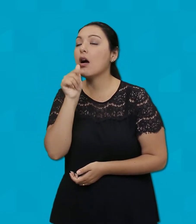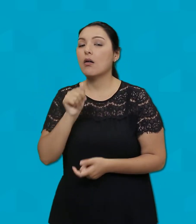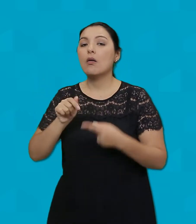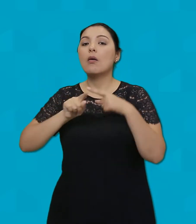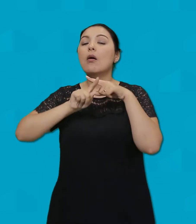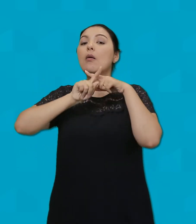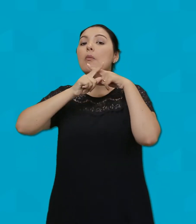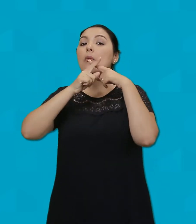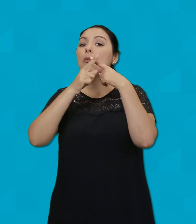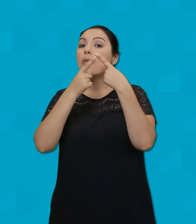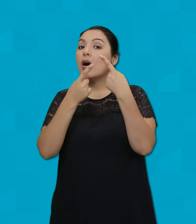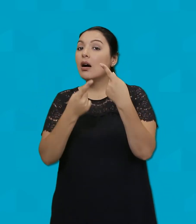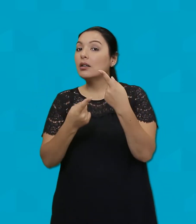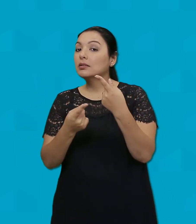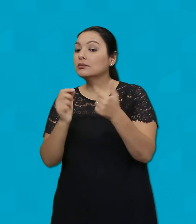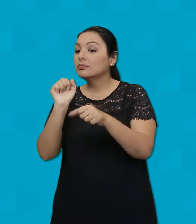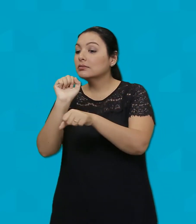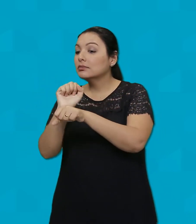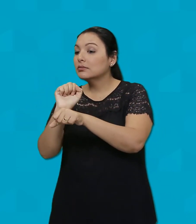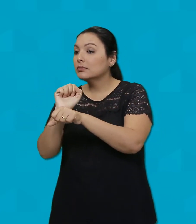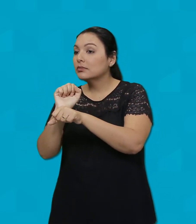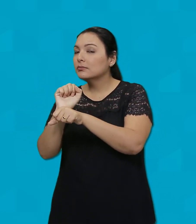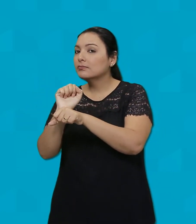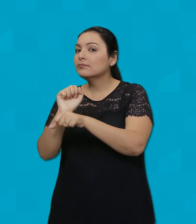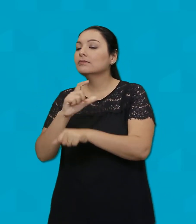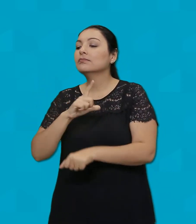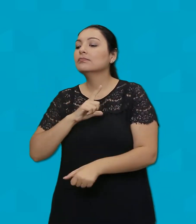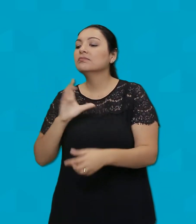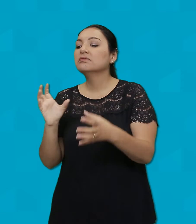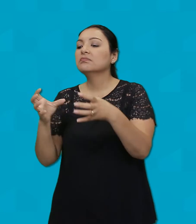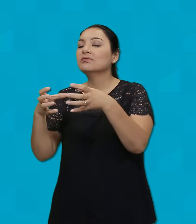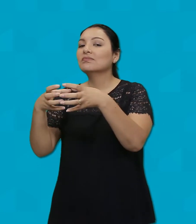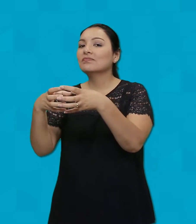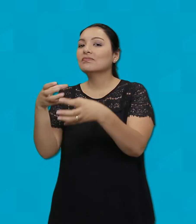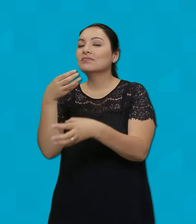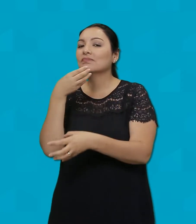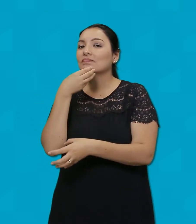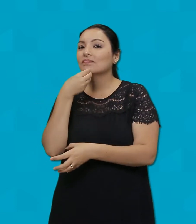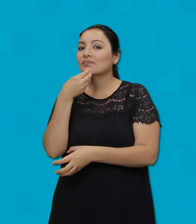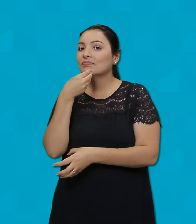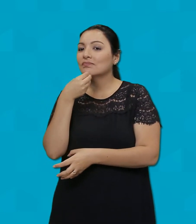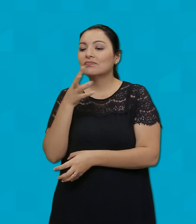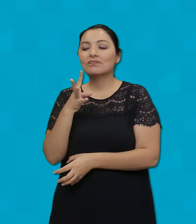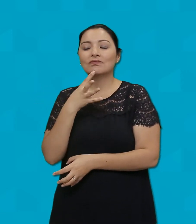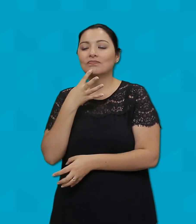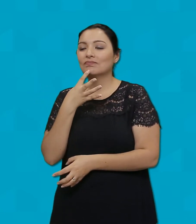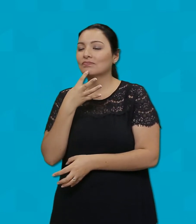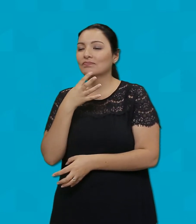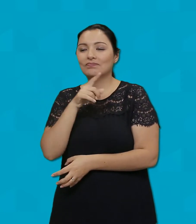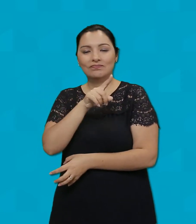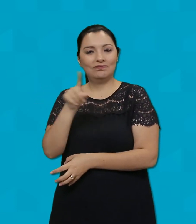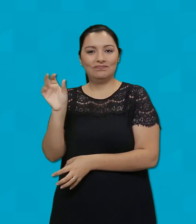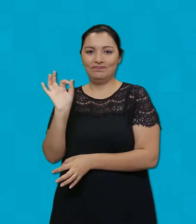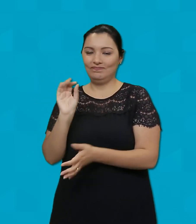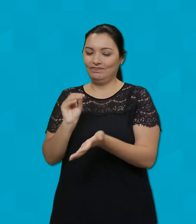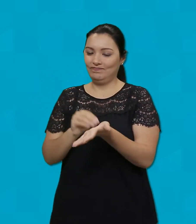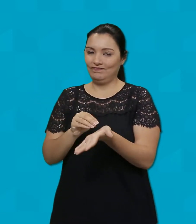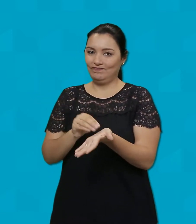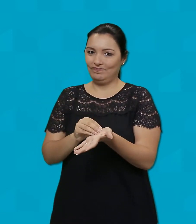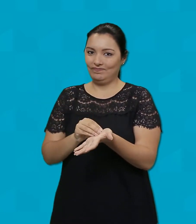no meio de vós Está aquele que vós não conheceis E